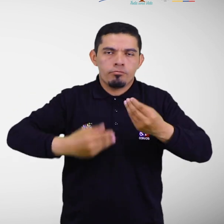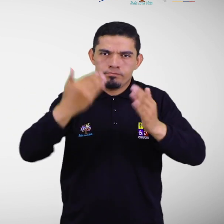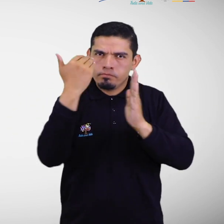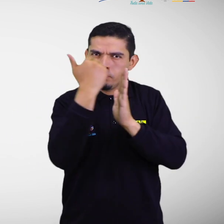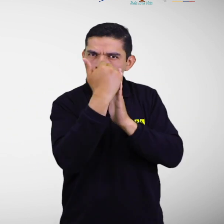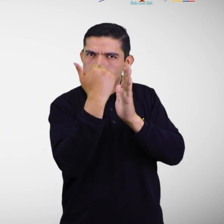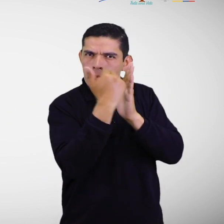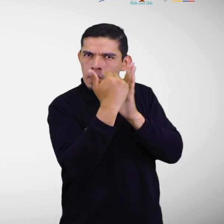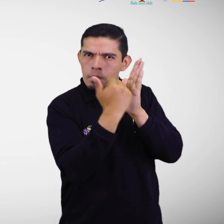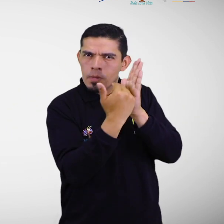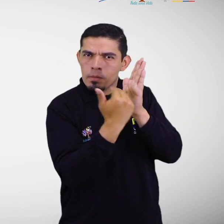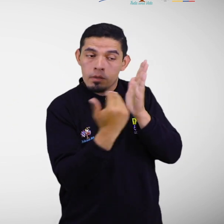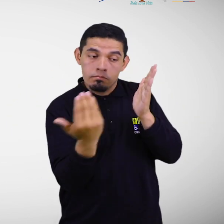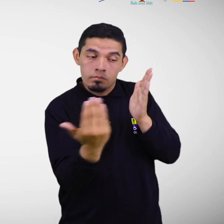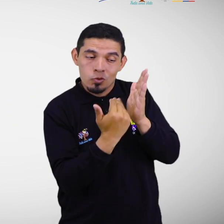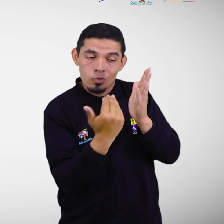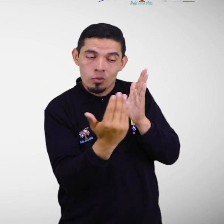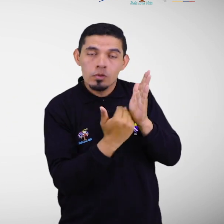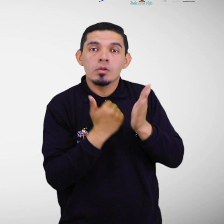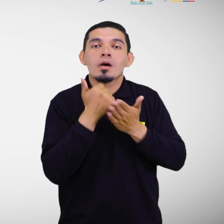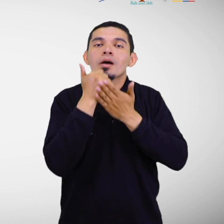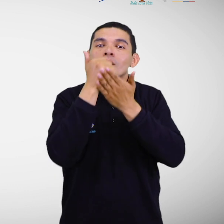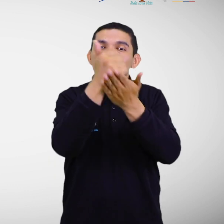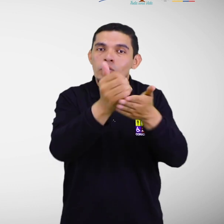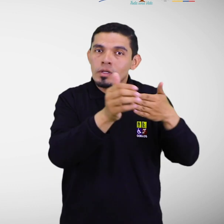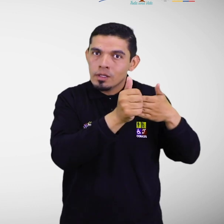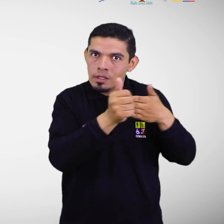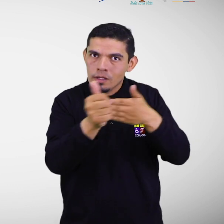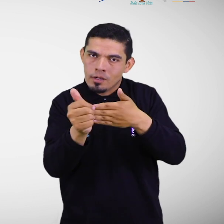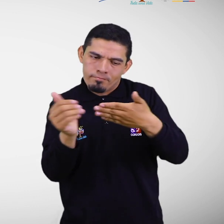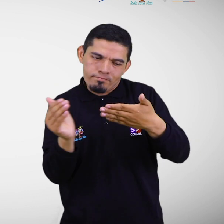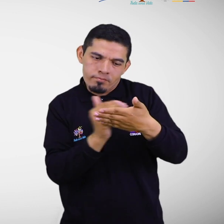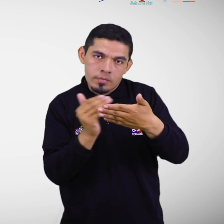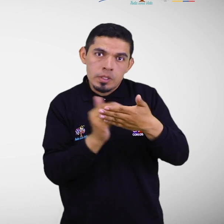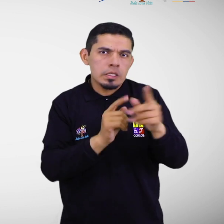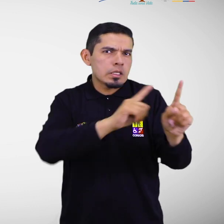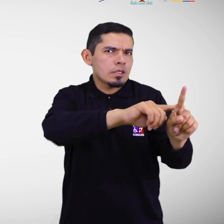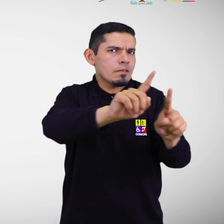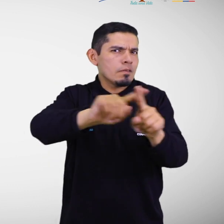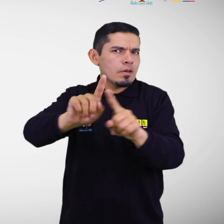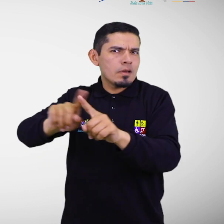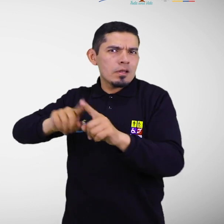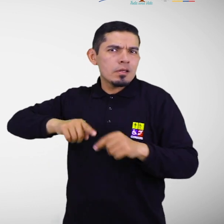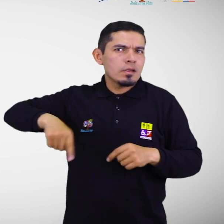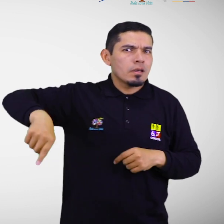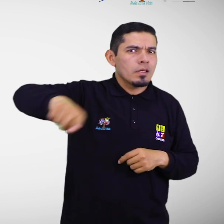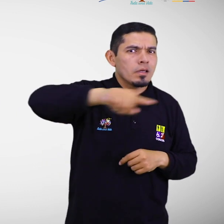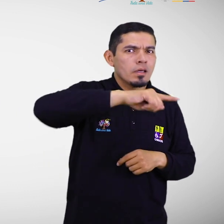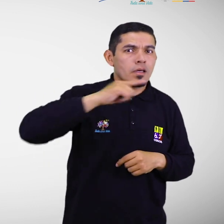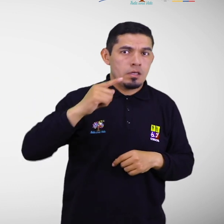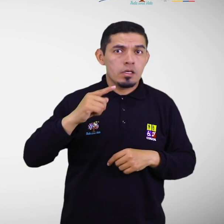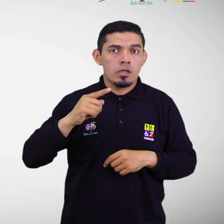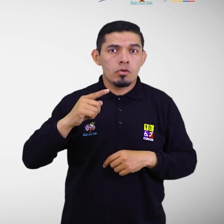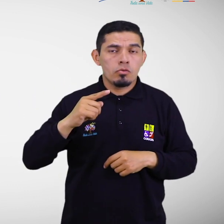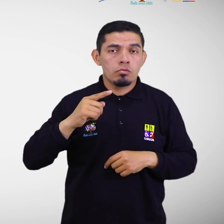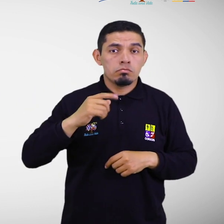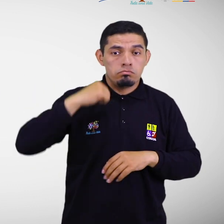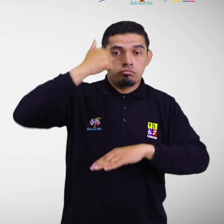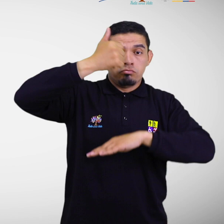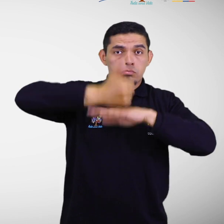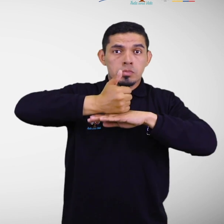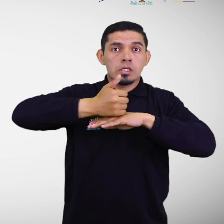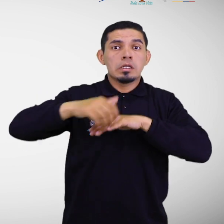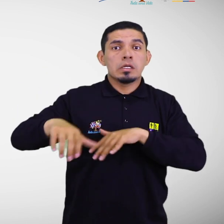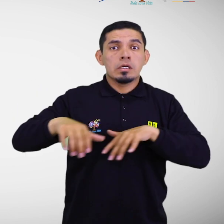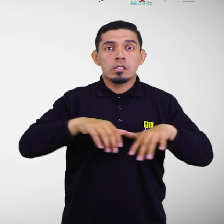tanto, el presente documento brinda orientaciones básicas para que los diferentes actores del Sistema Nacional Descentralizado de